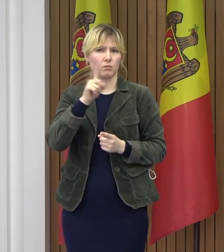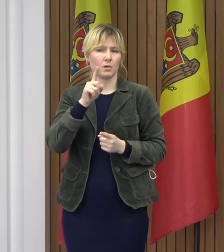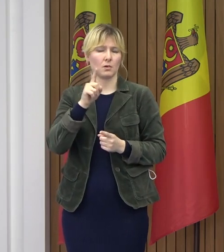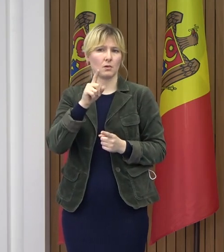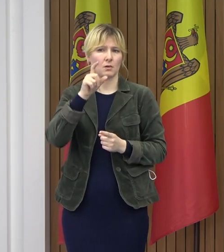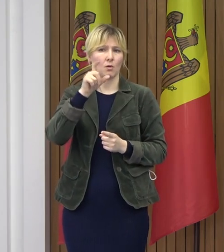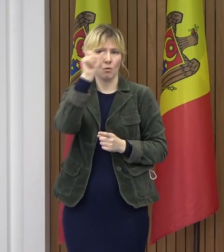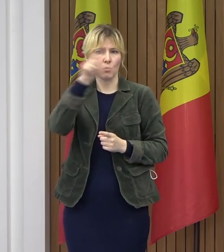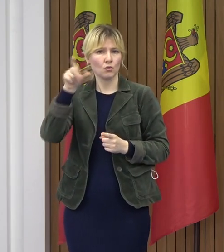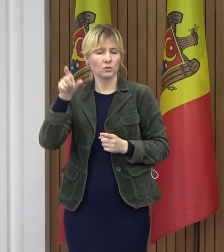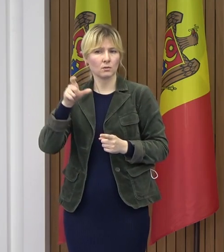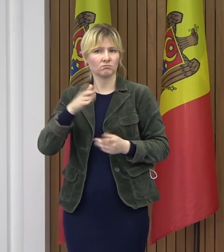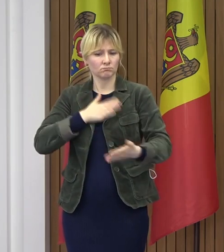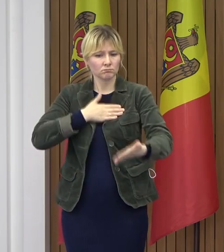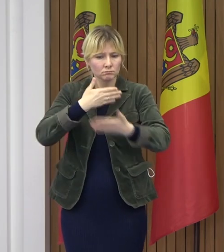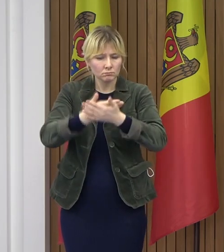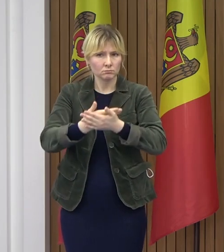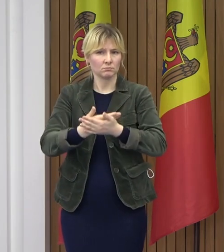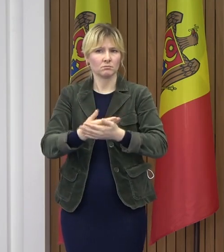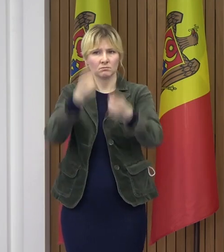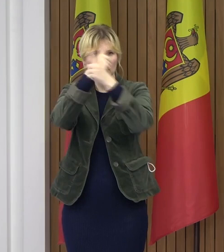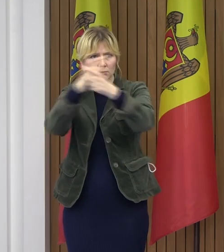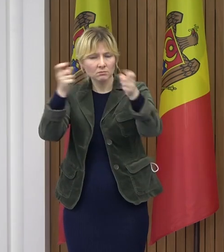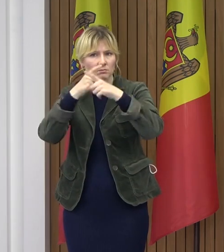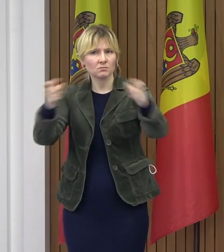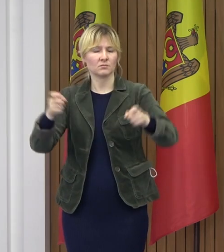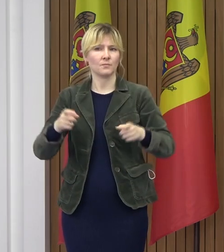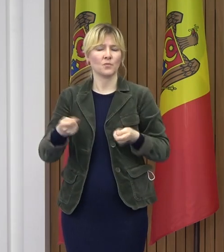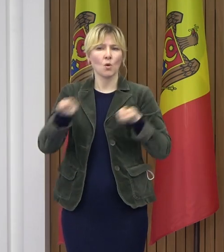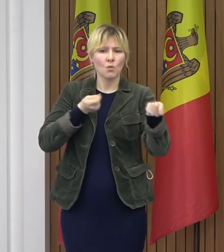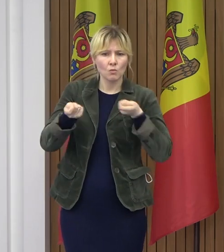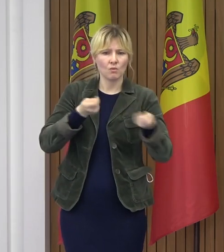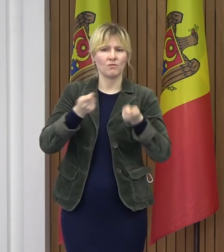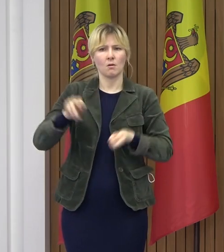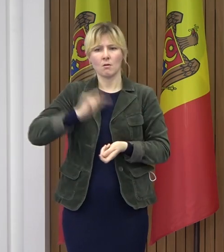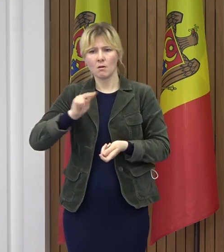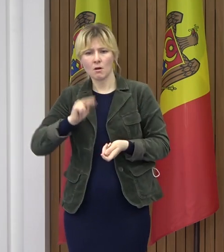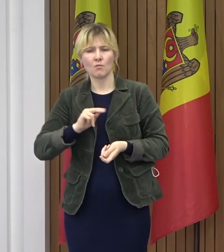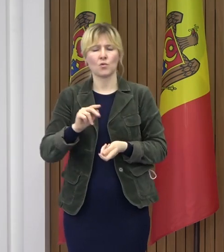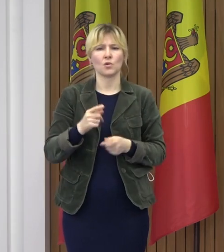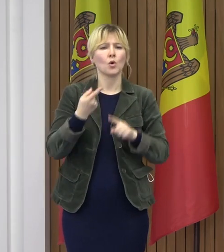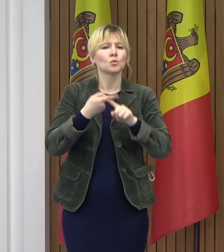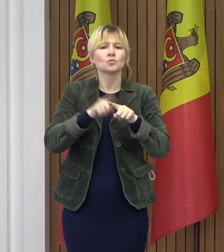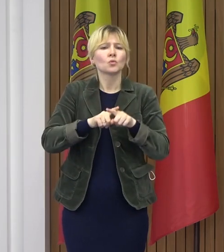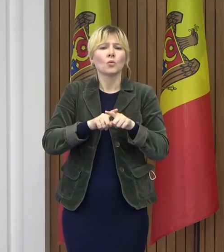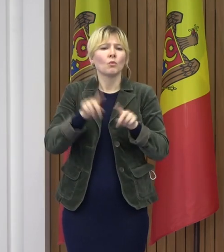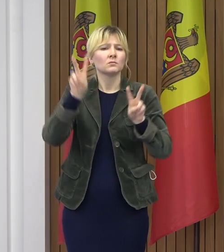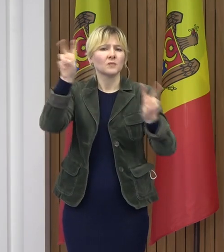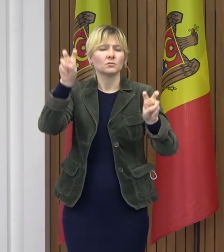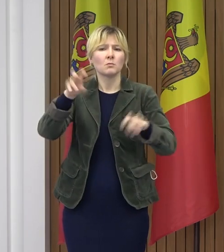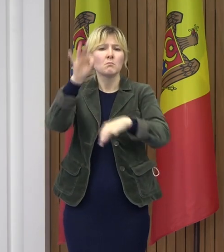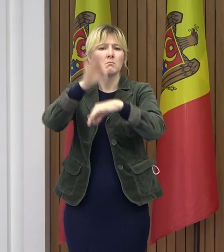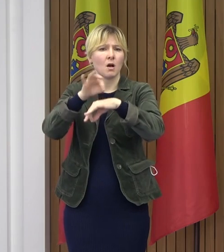comunicare, în procesul de explicare a ceea ce înseamnă pericolul pandemiei,